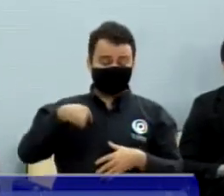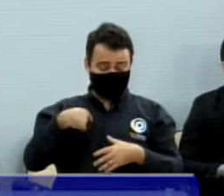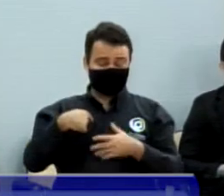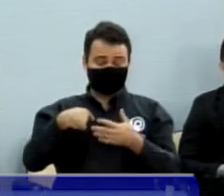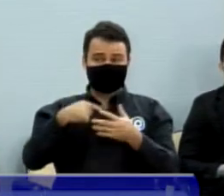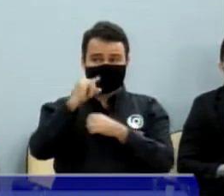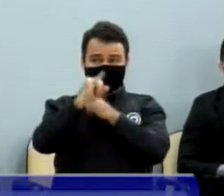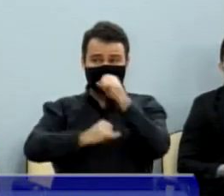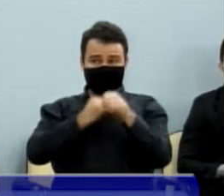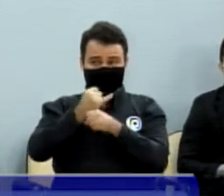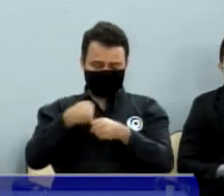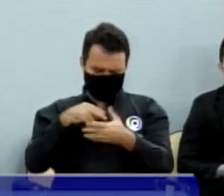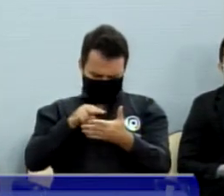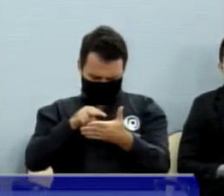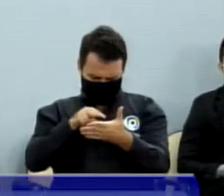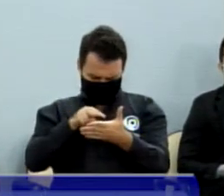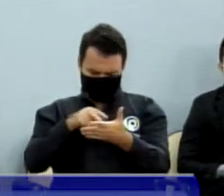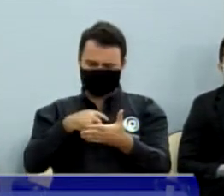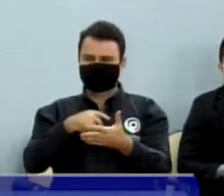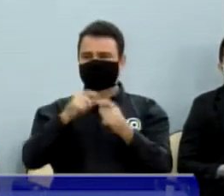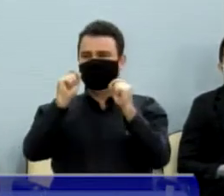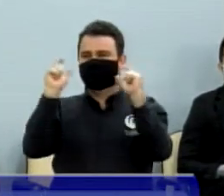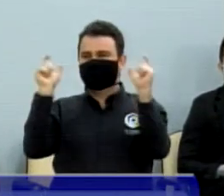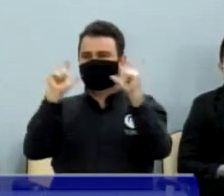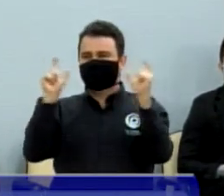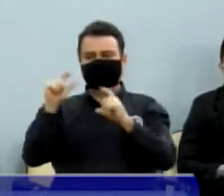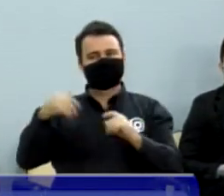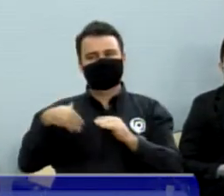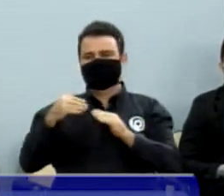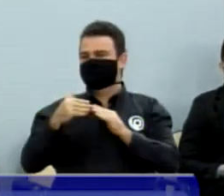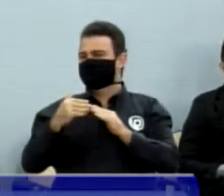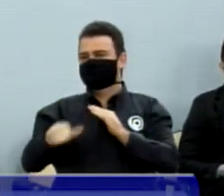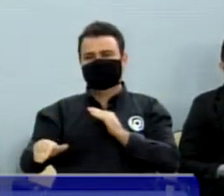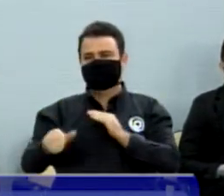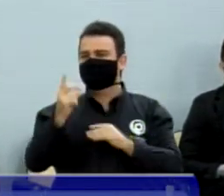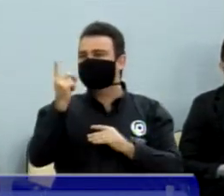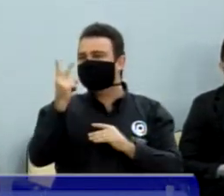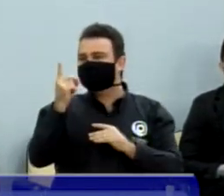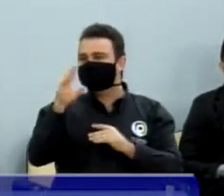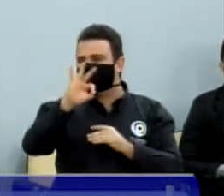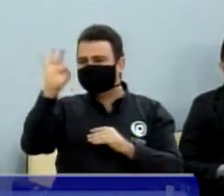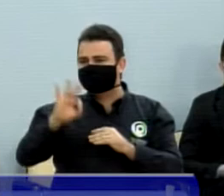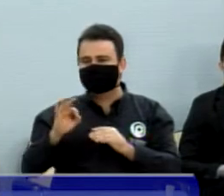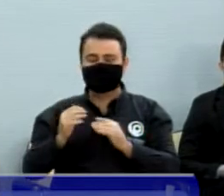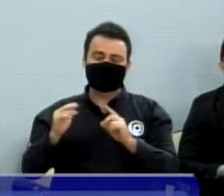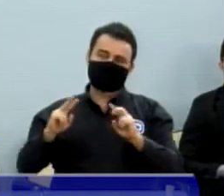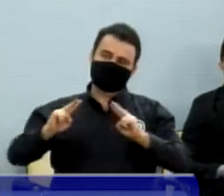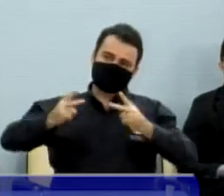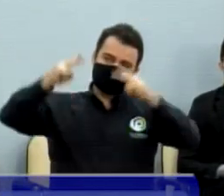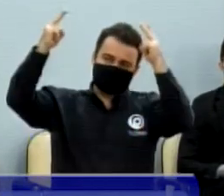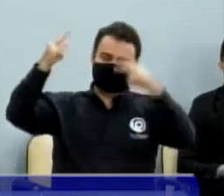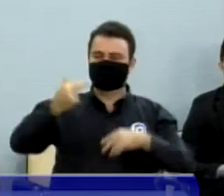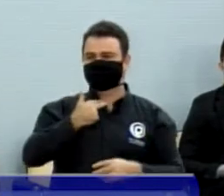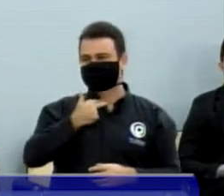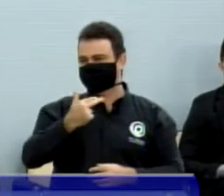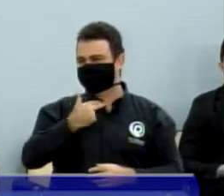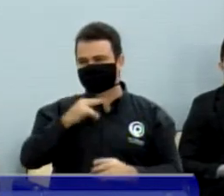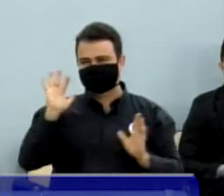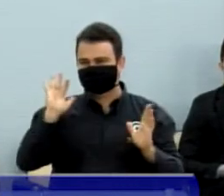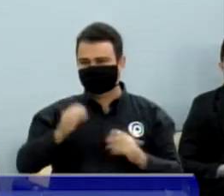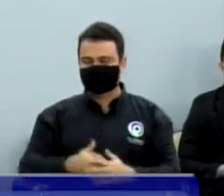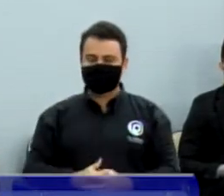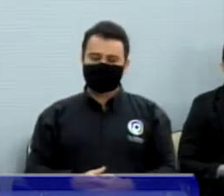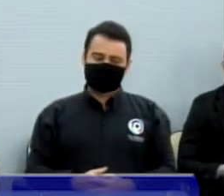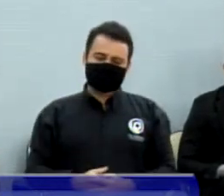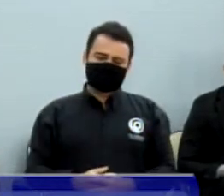vídeo ontem de manhã, me posicionando contra esses 12%. Quem fez esse quadrinho, não sei se não viu, ou